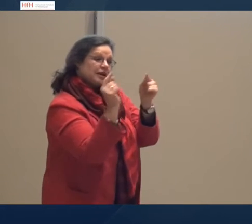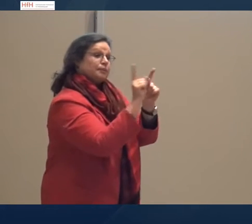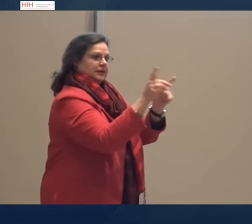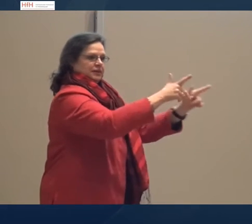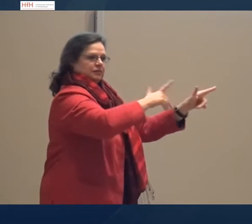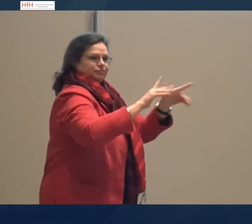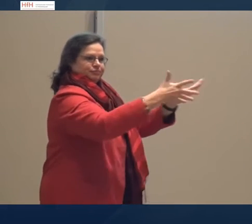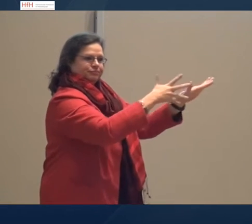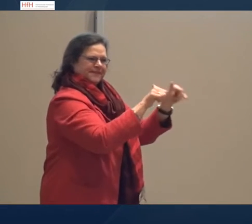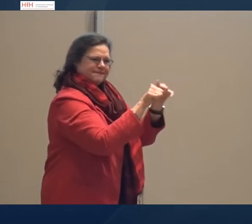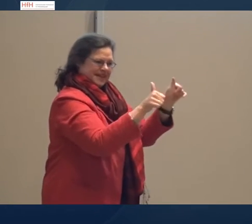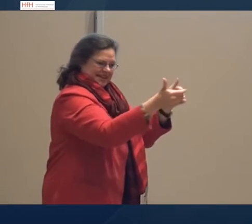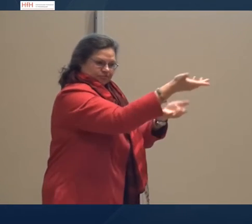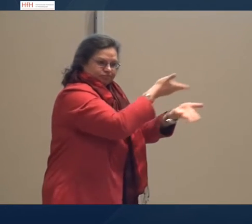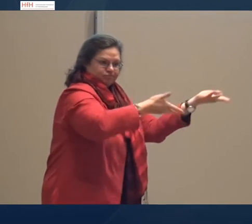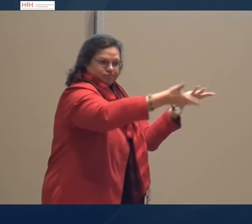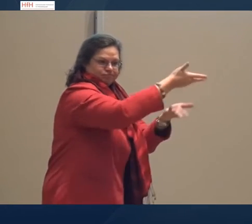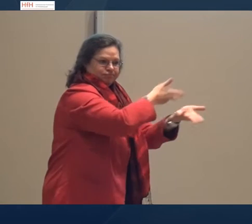kommen und sich auch gegenseitig